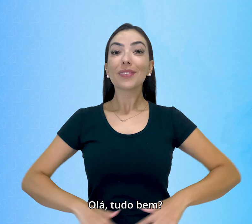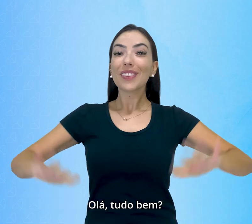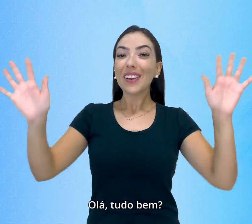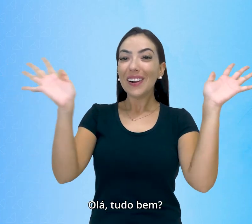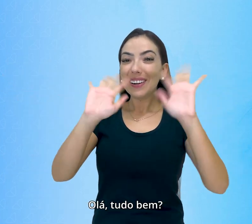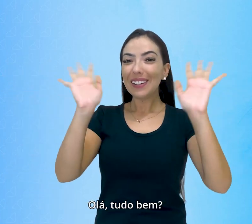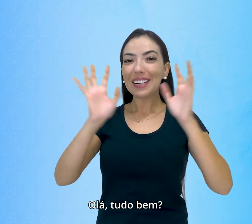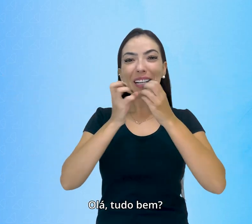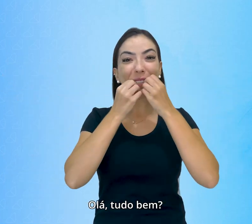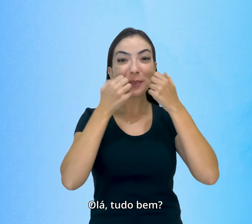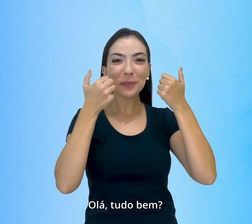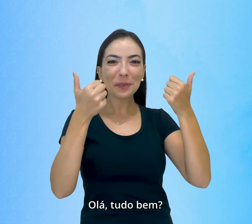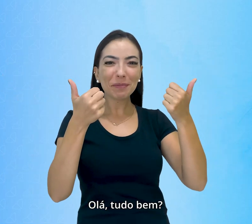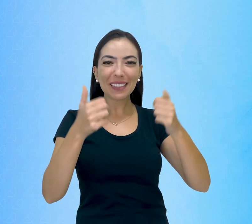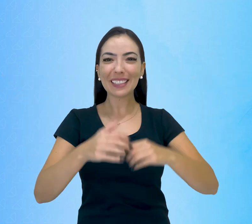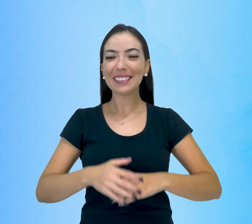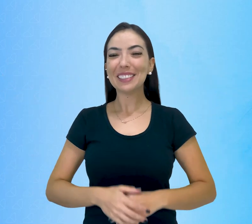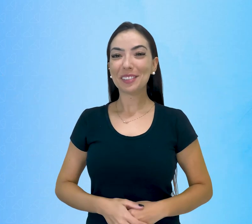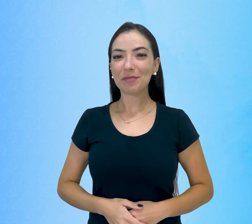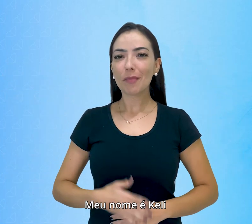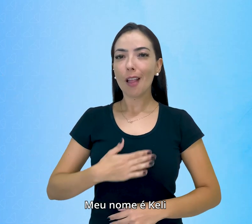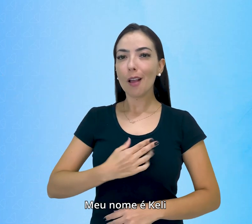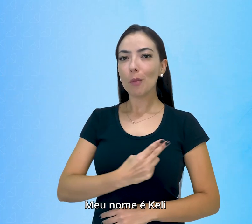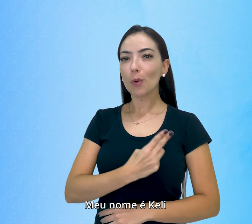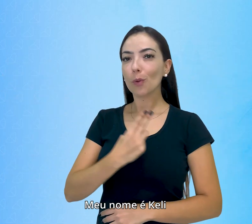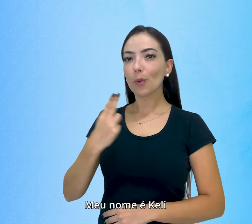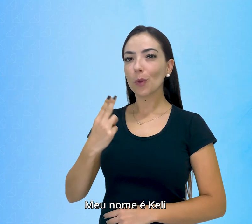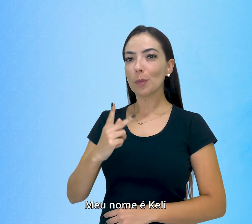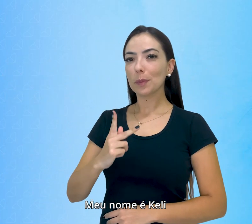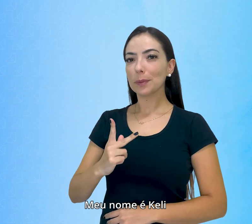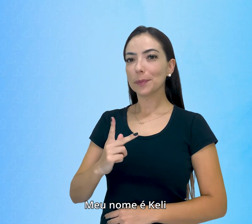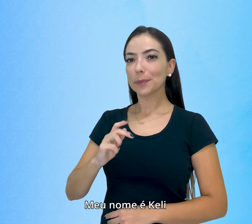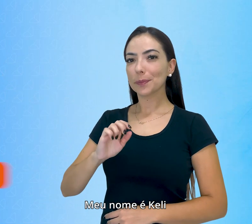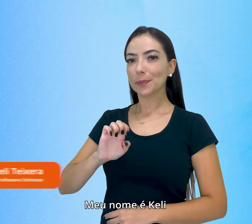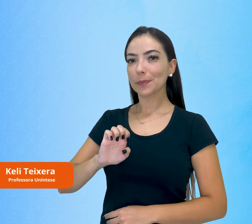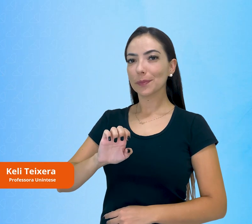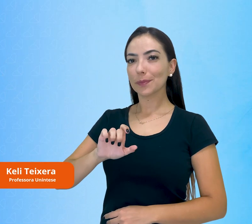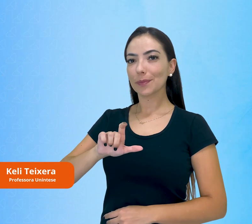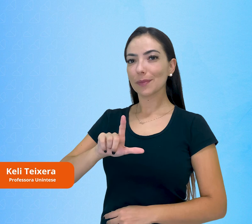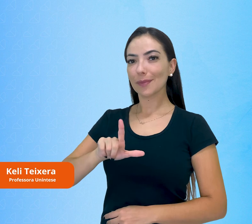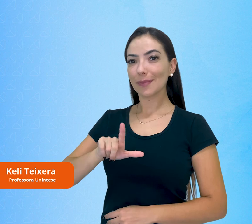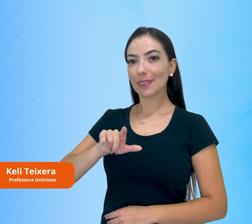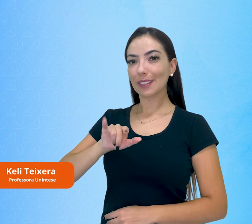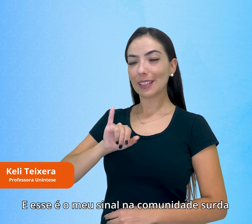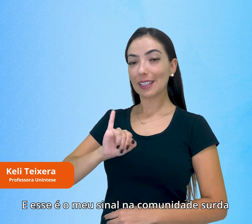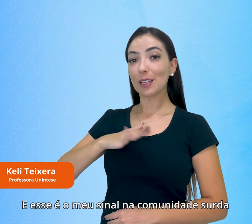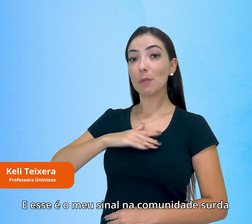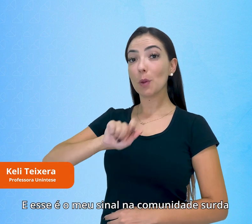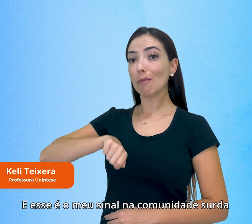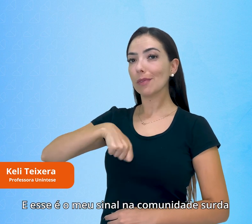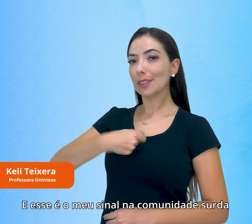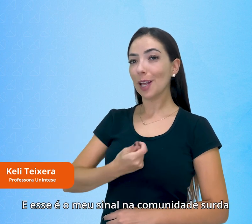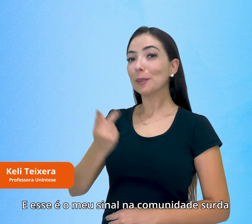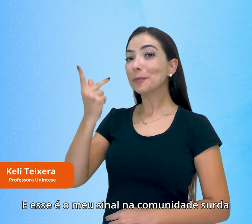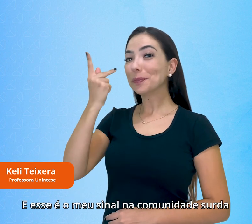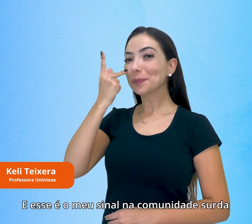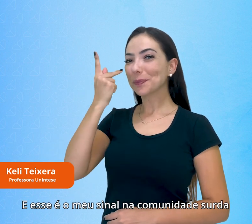Olá, tudo bem? Meu nome é Kelly e esse é o meu sinal na comunidade